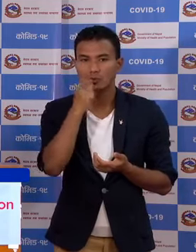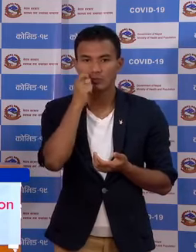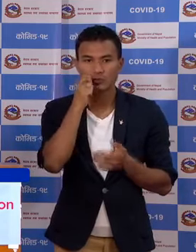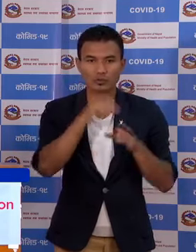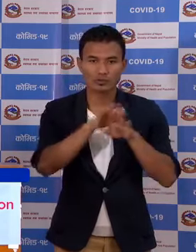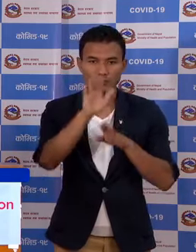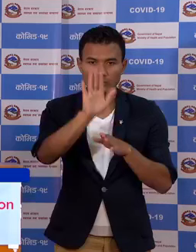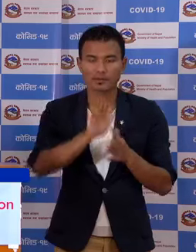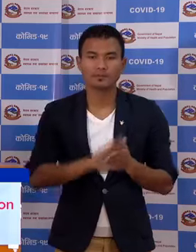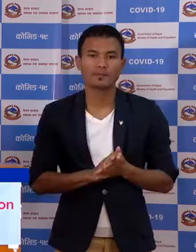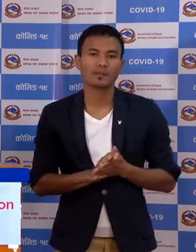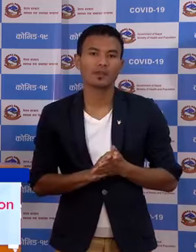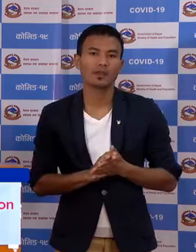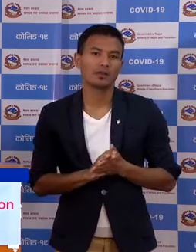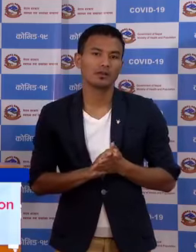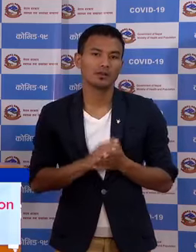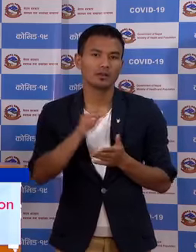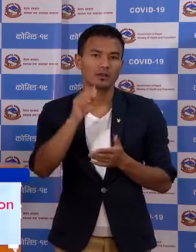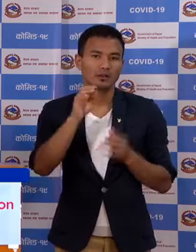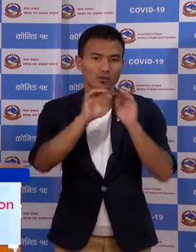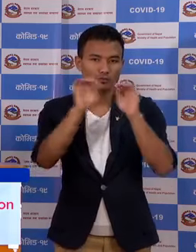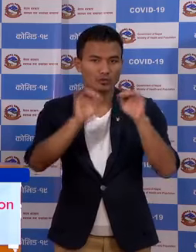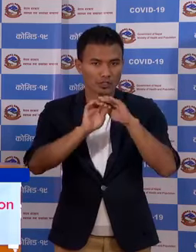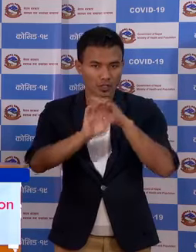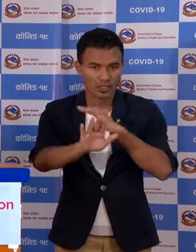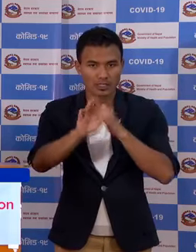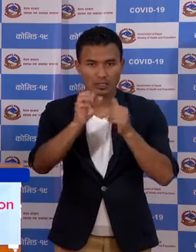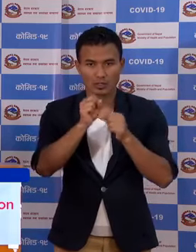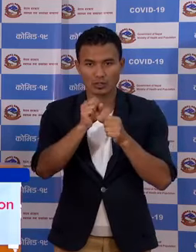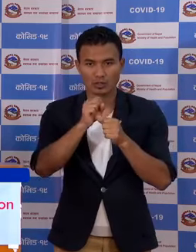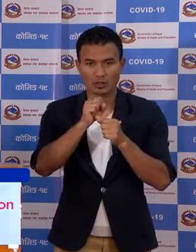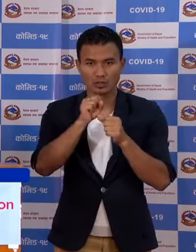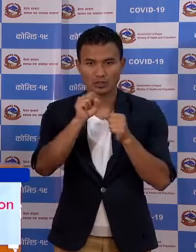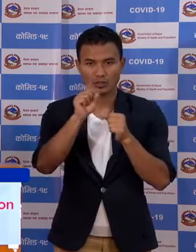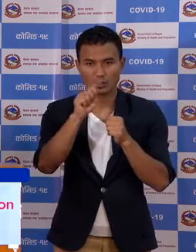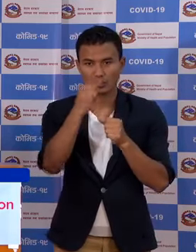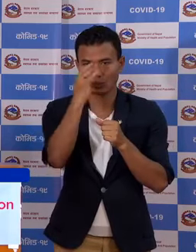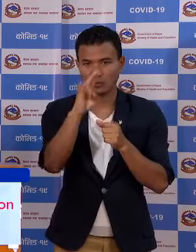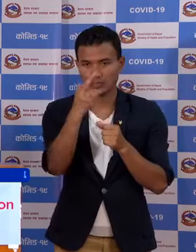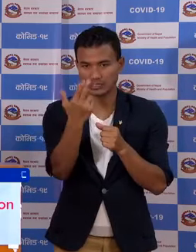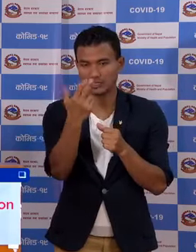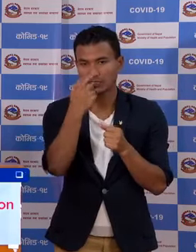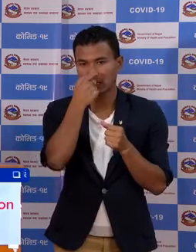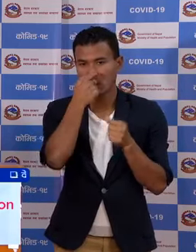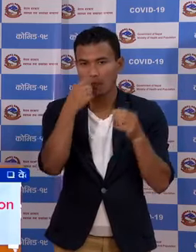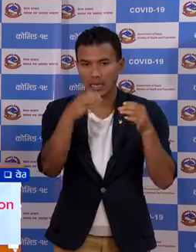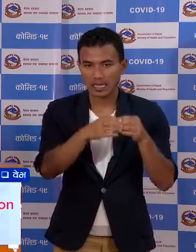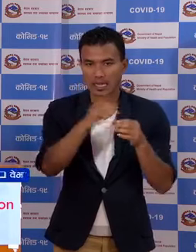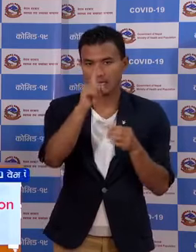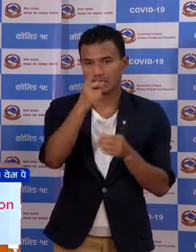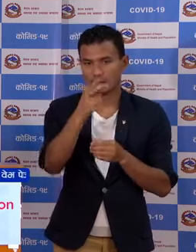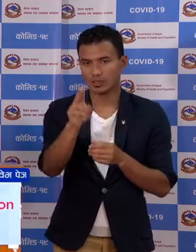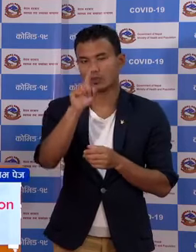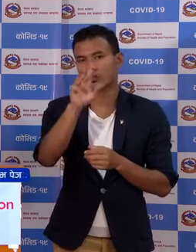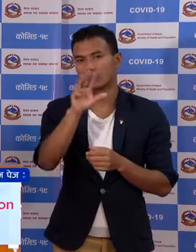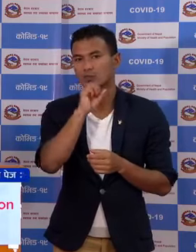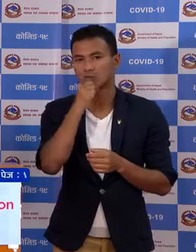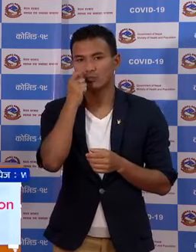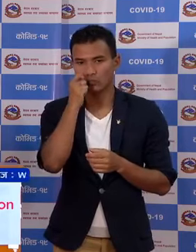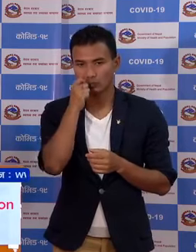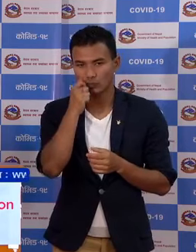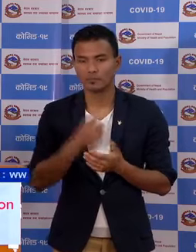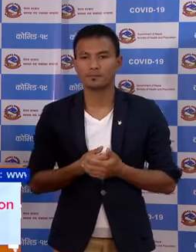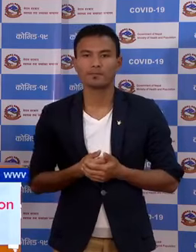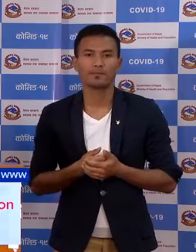पूरूस रूनुच र शुम्षरी कोशी गाउपालीका को एक जना 19 वर्षा को